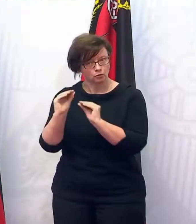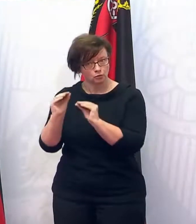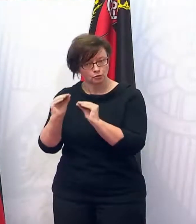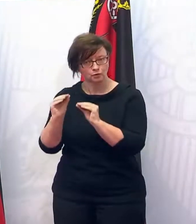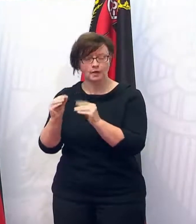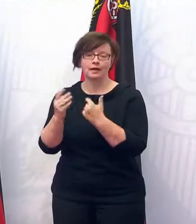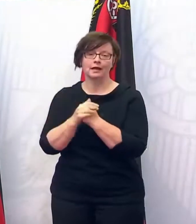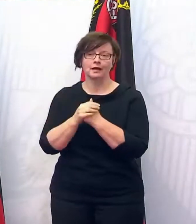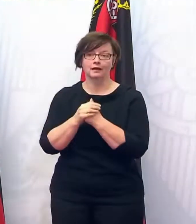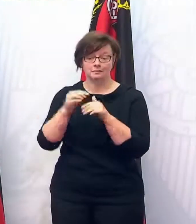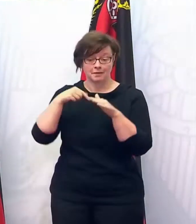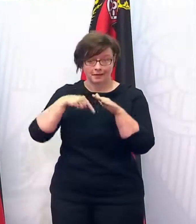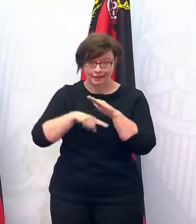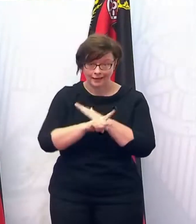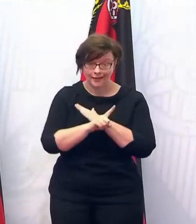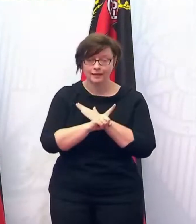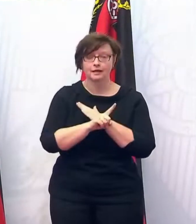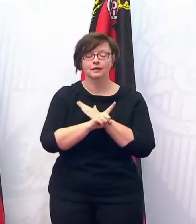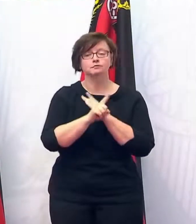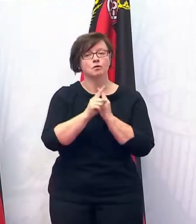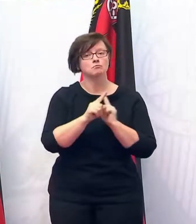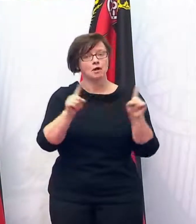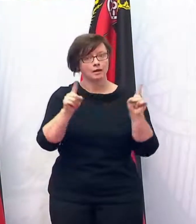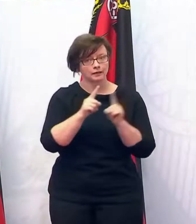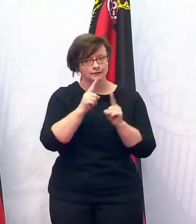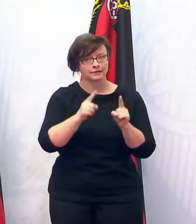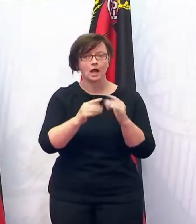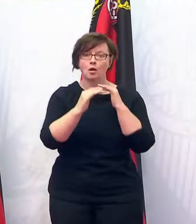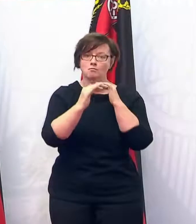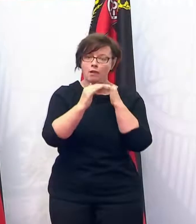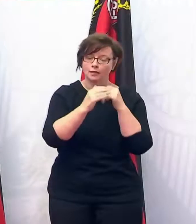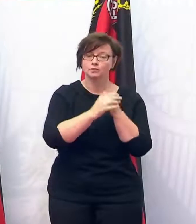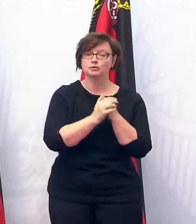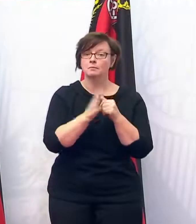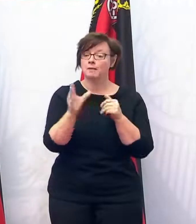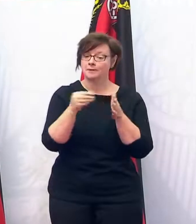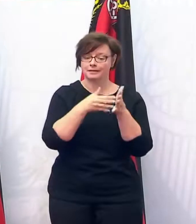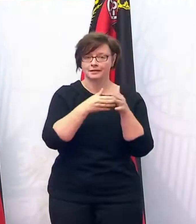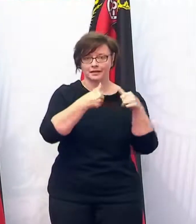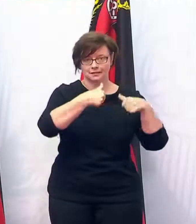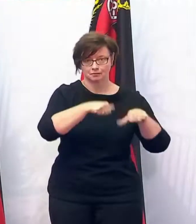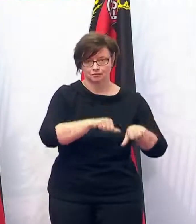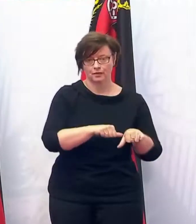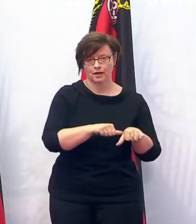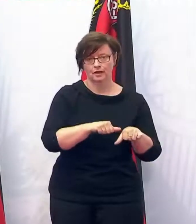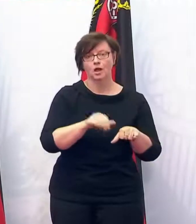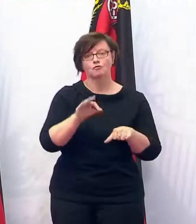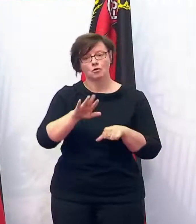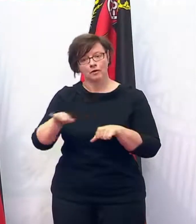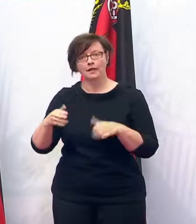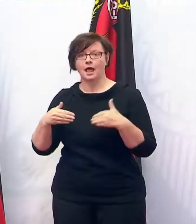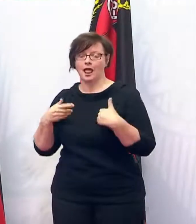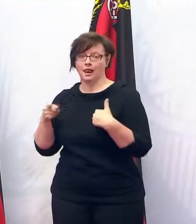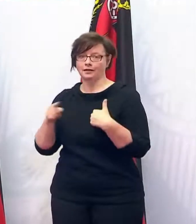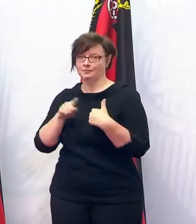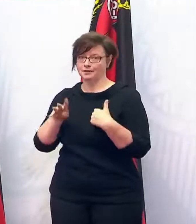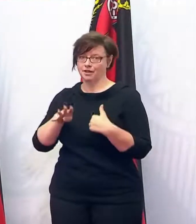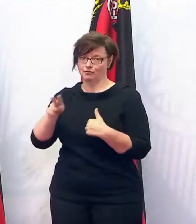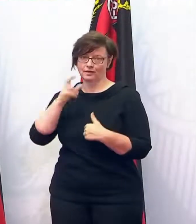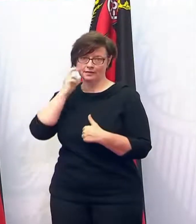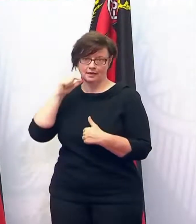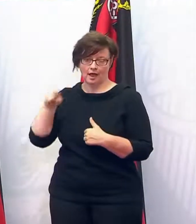Innen bei Gesang- und Blasunterricht Instrumente mit Testpflicht. Weitere Erleichterungen für Kinder bis einschließlich 14